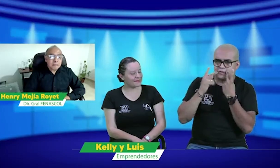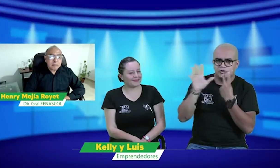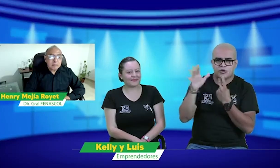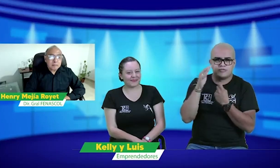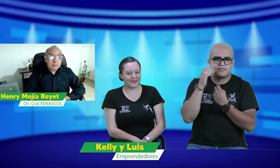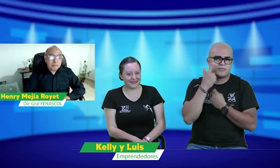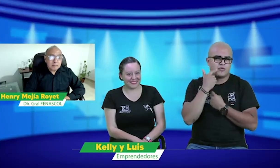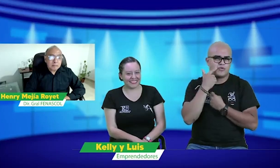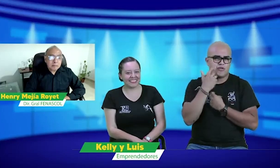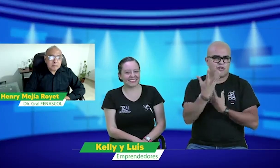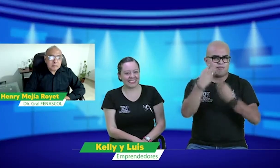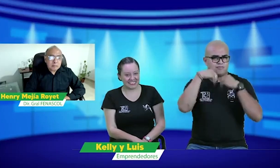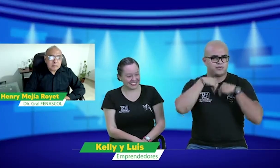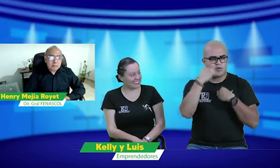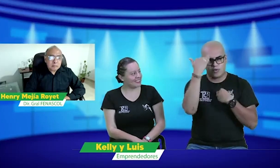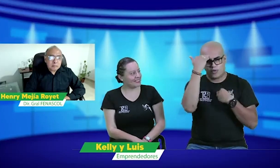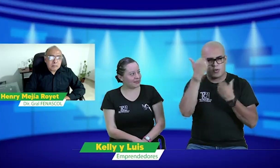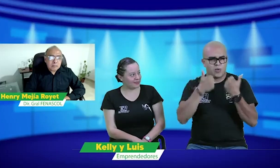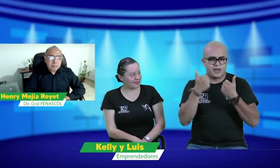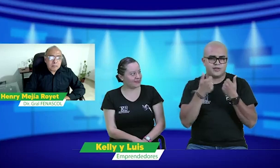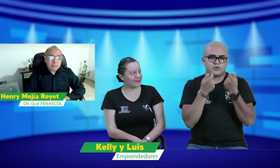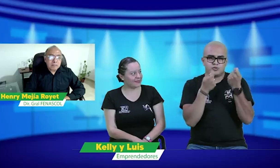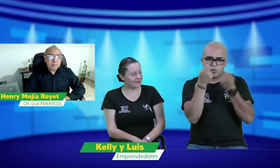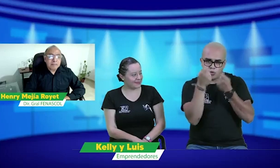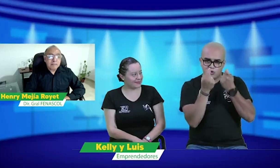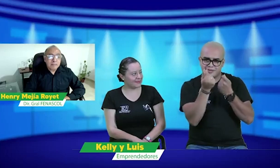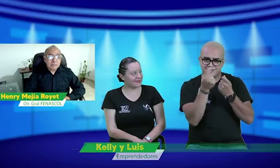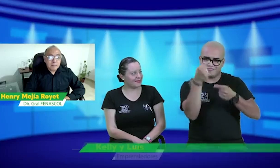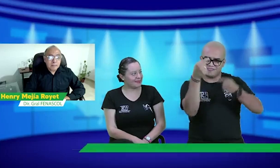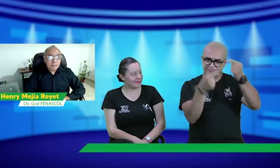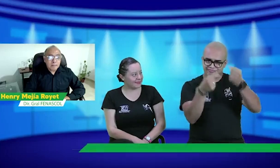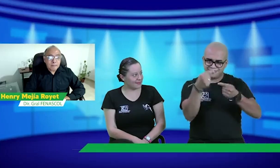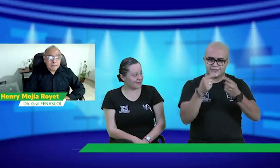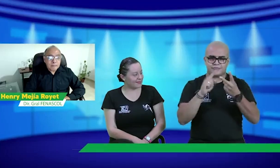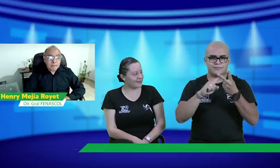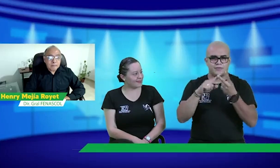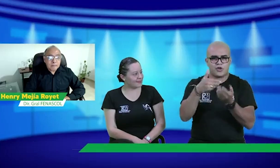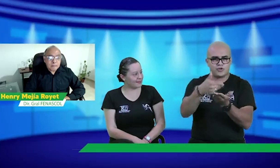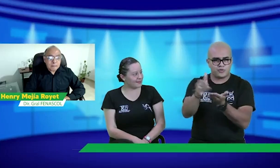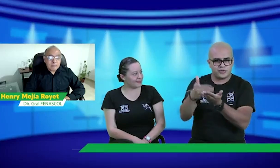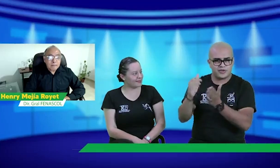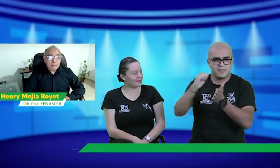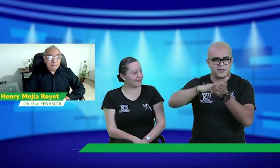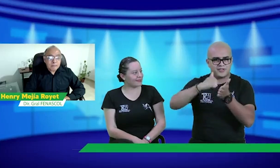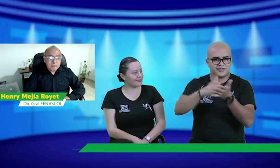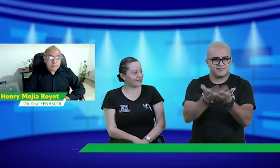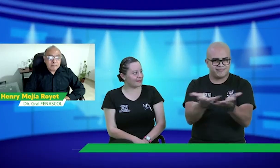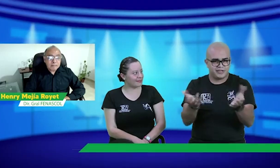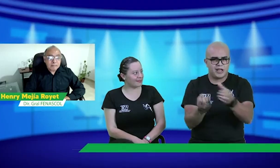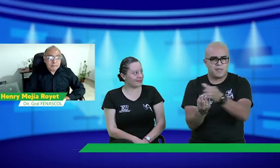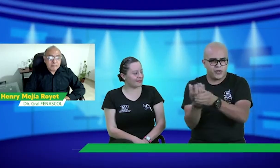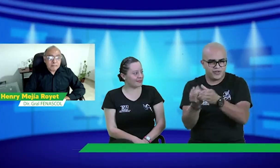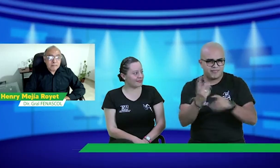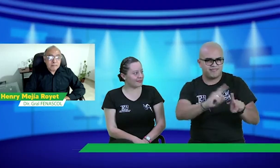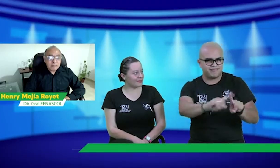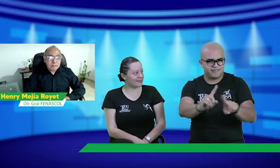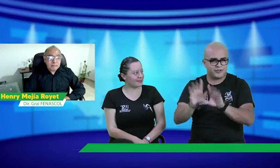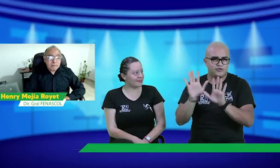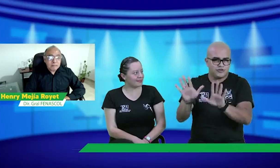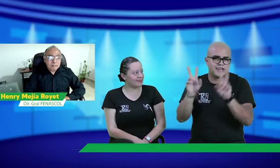trabajar con él y eso es lo que yo veía. Entonces, tenía como esta conciencia de llevar las cuentas, de las materiales, de los gastos que